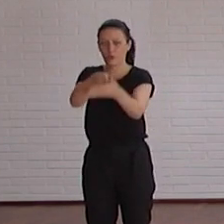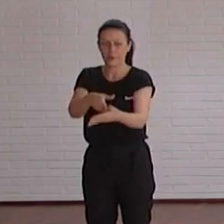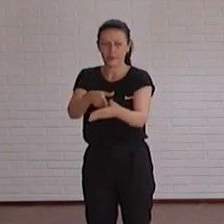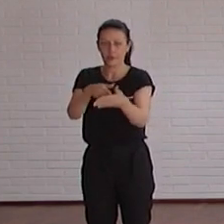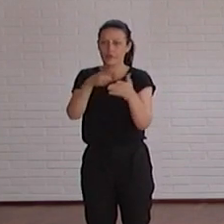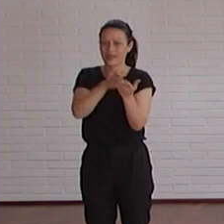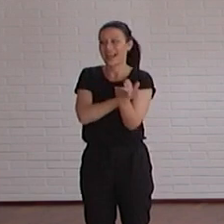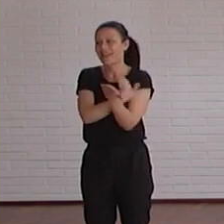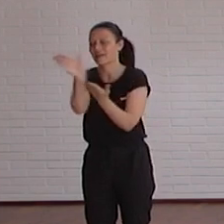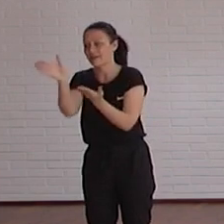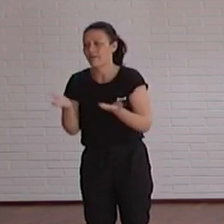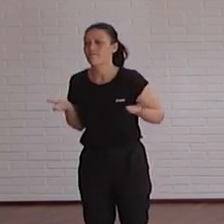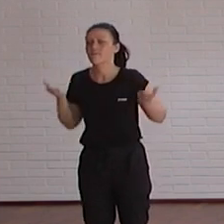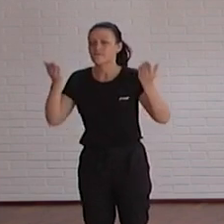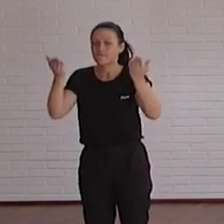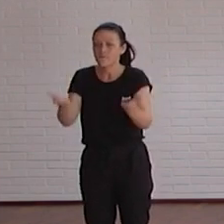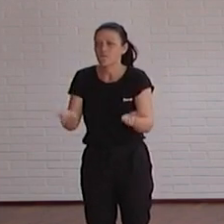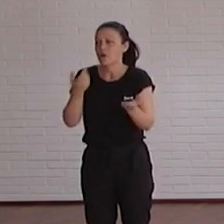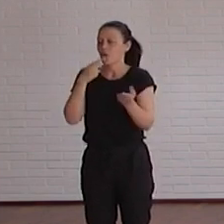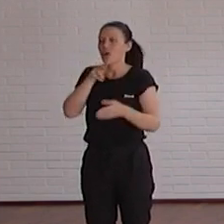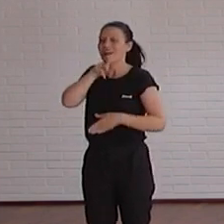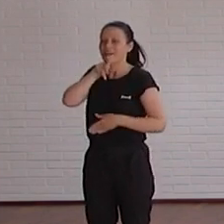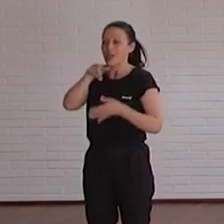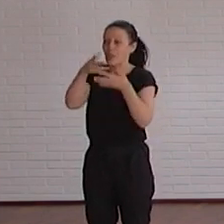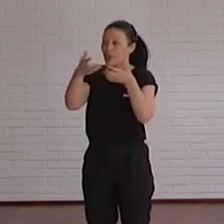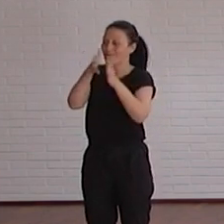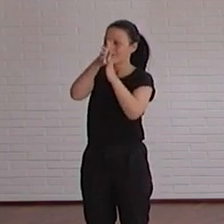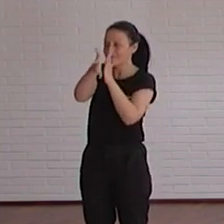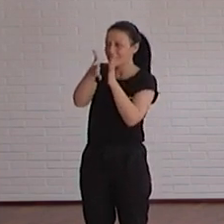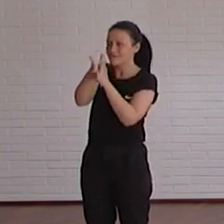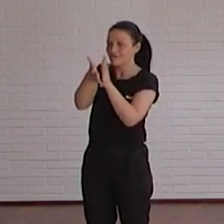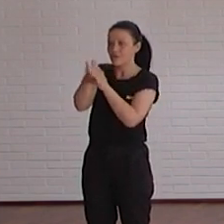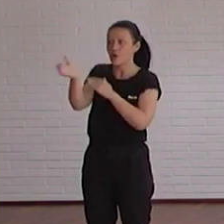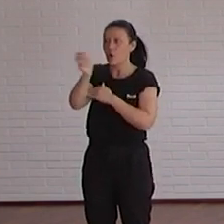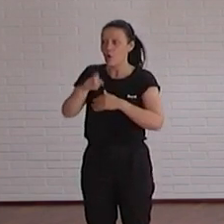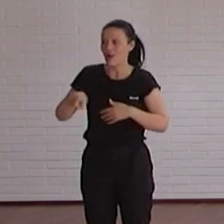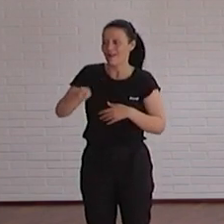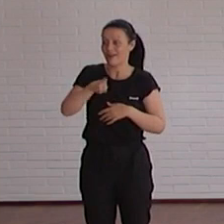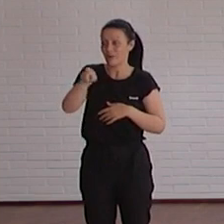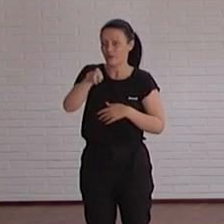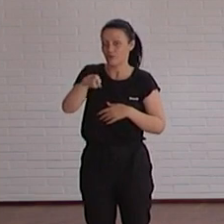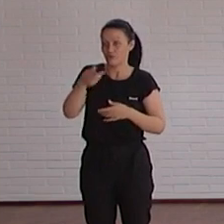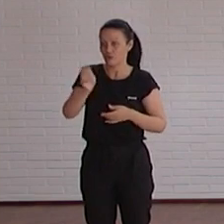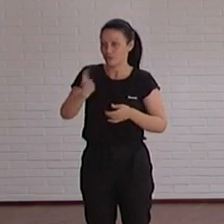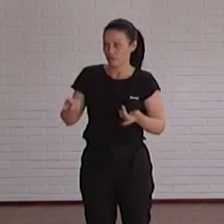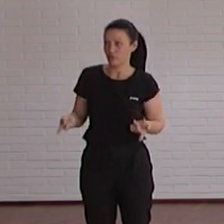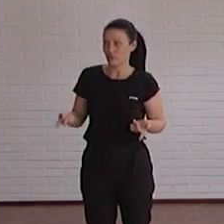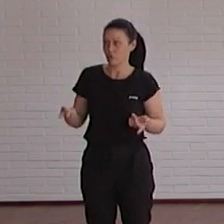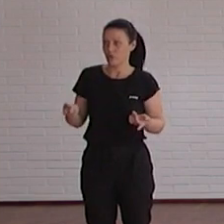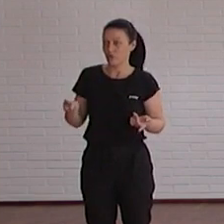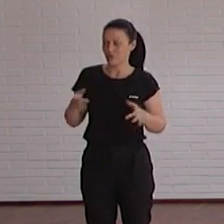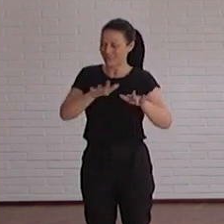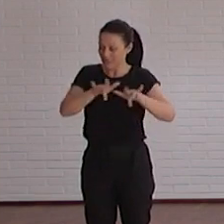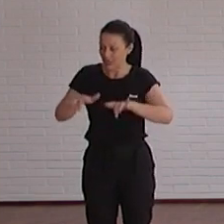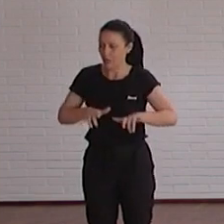alternativas en forma de narraciones, por ejemplo, o no utilizan el ratón para acceder, lógicamente, utilizan el